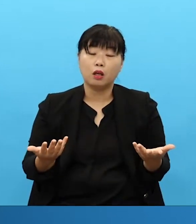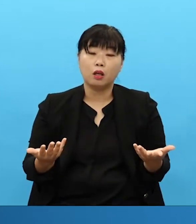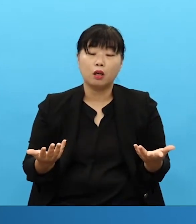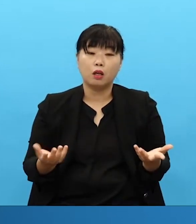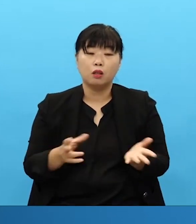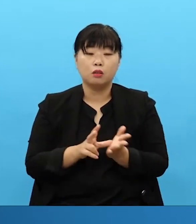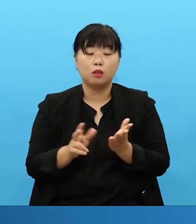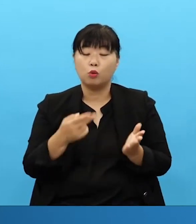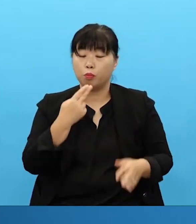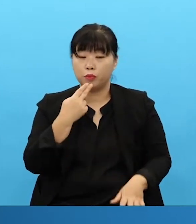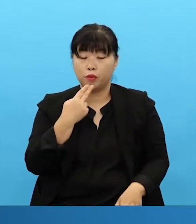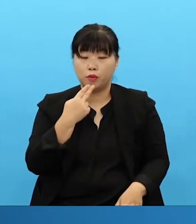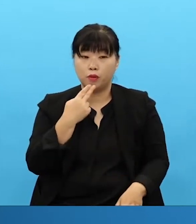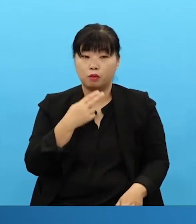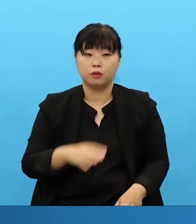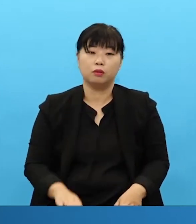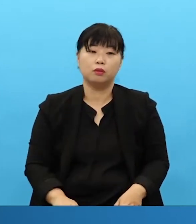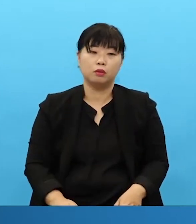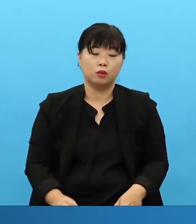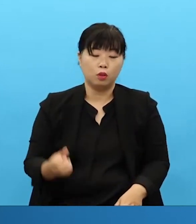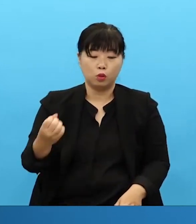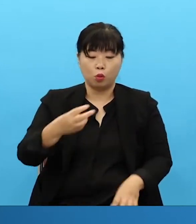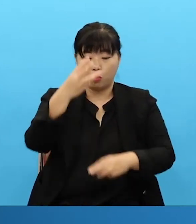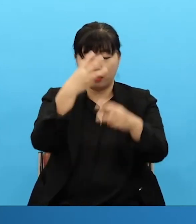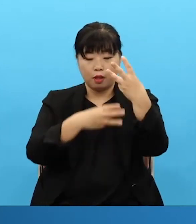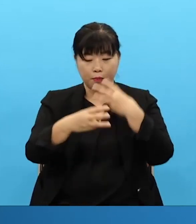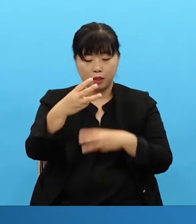완전히 summit 만들었을 뿐입니다. remnant은 completely make them into the summit.